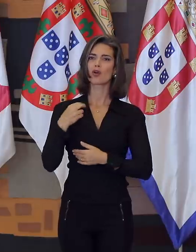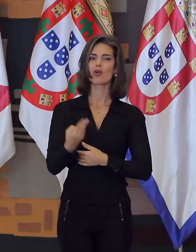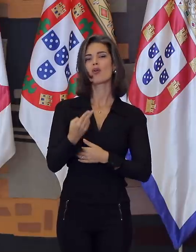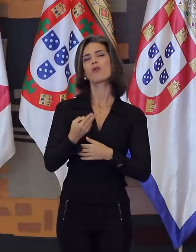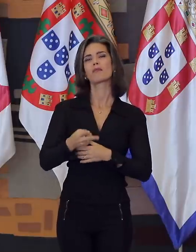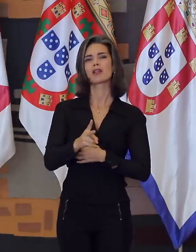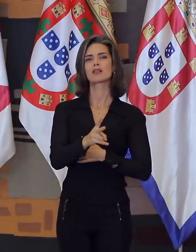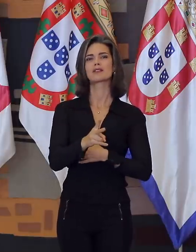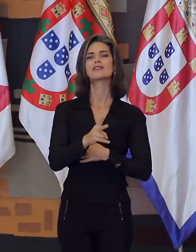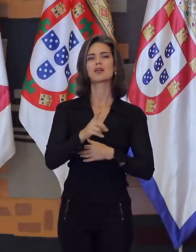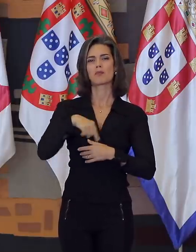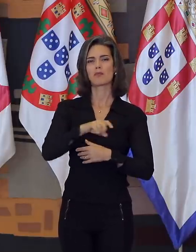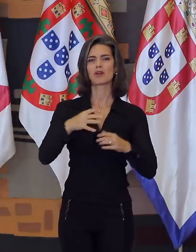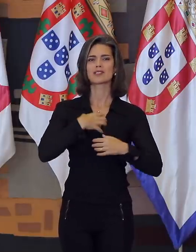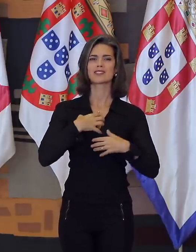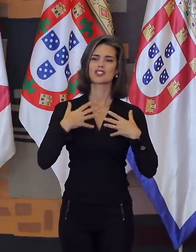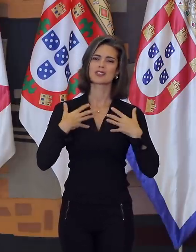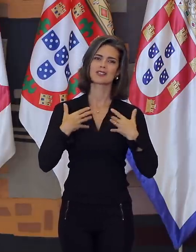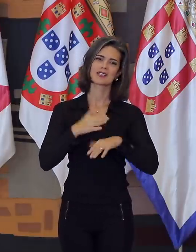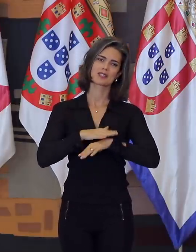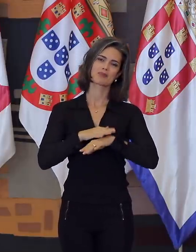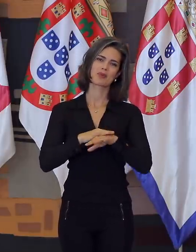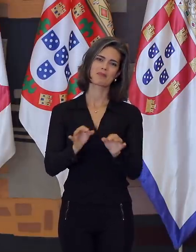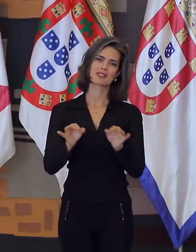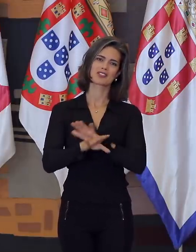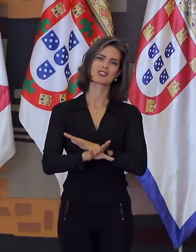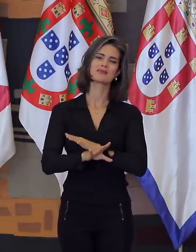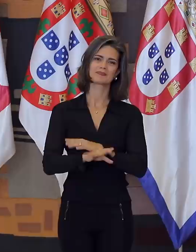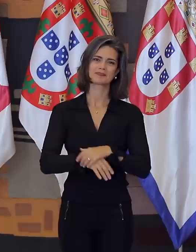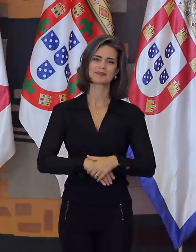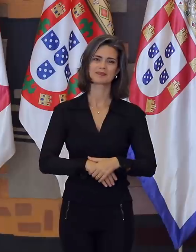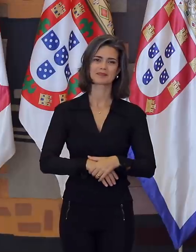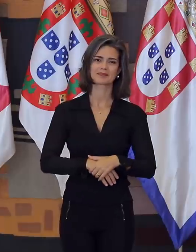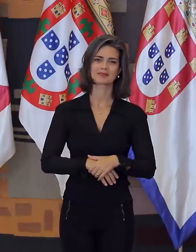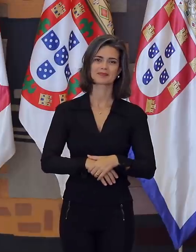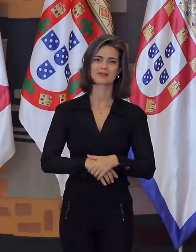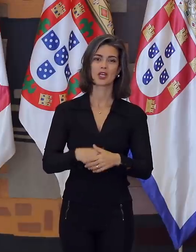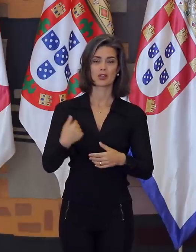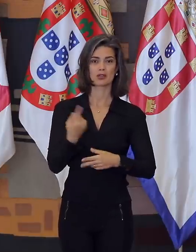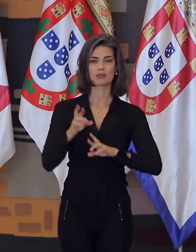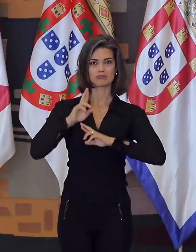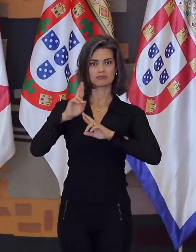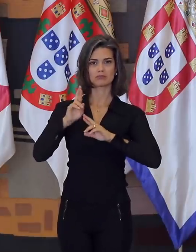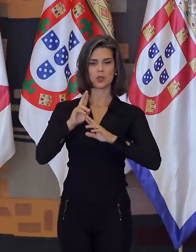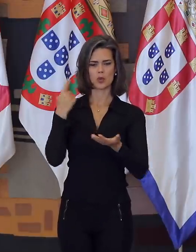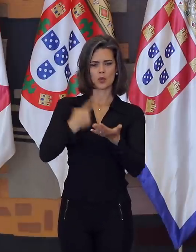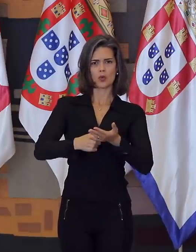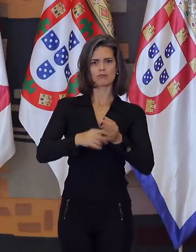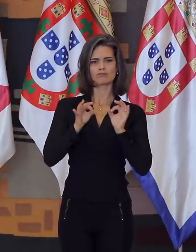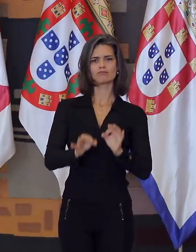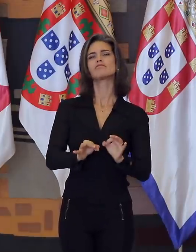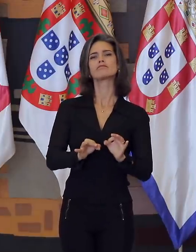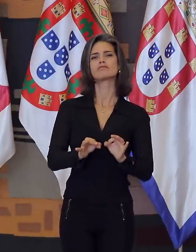eternidade, com alegria, o encerramento bem-sucedido de mais uma etapa. Esperamos desempenhar nossas funções de modo a